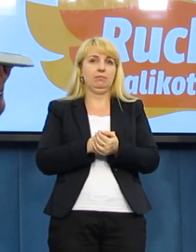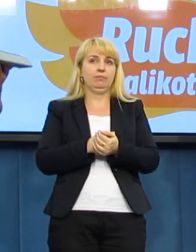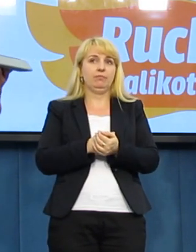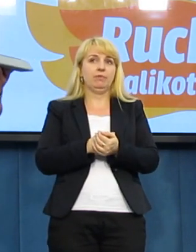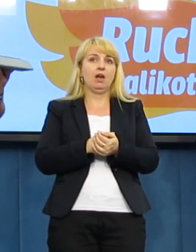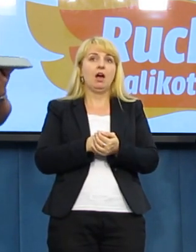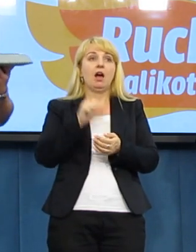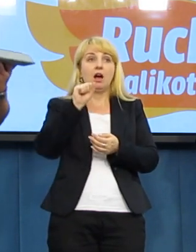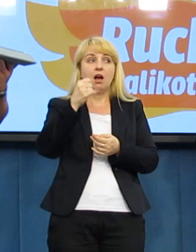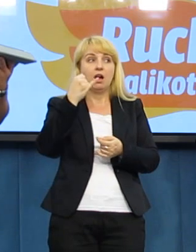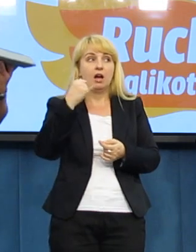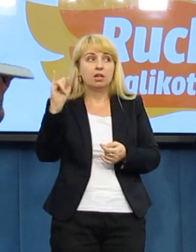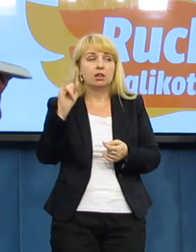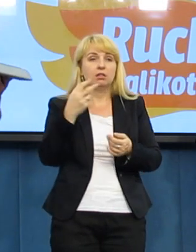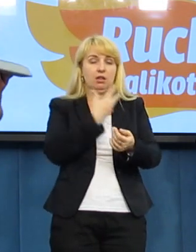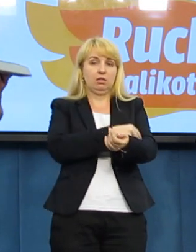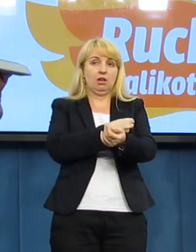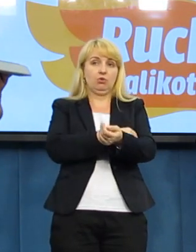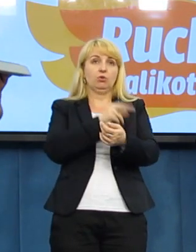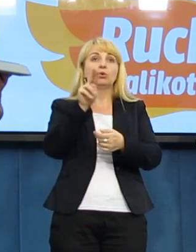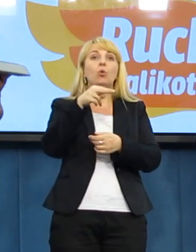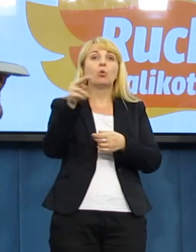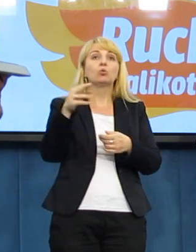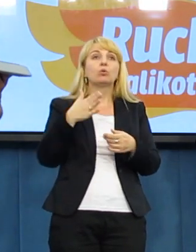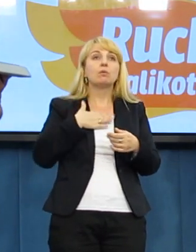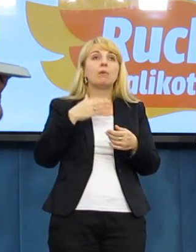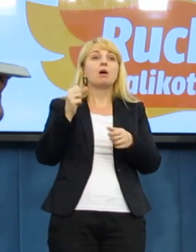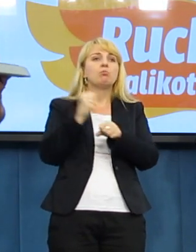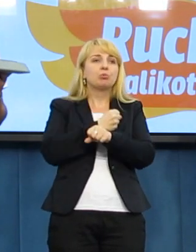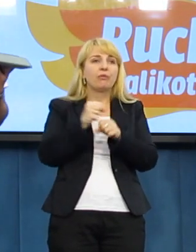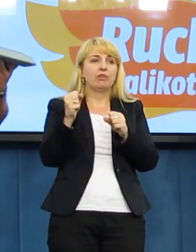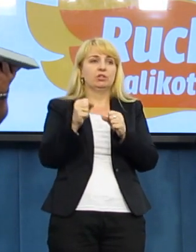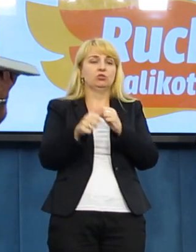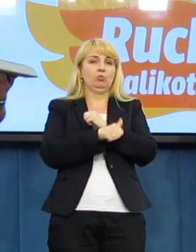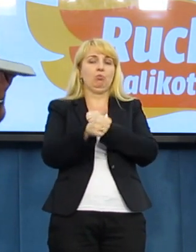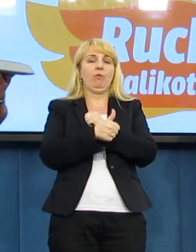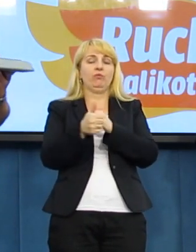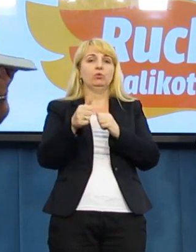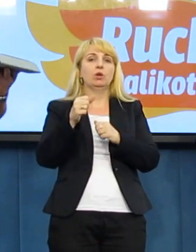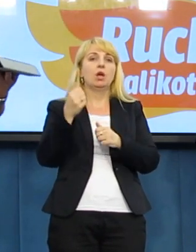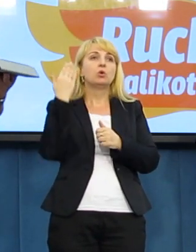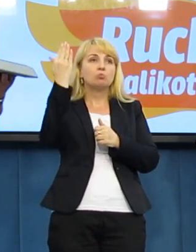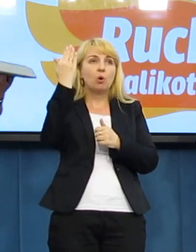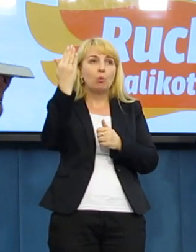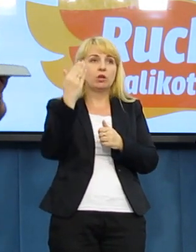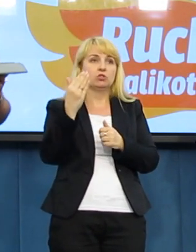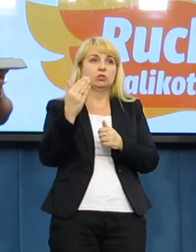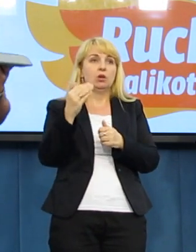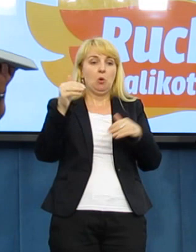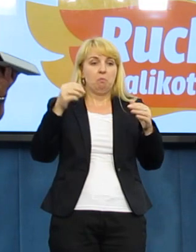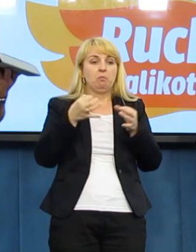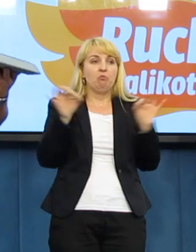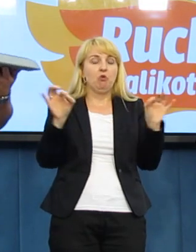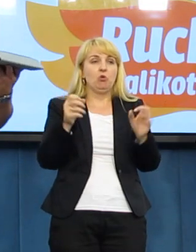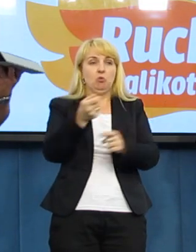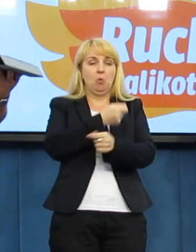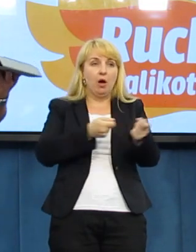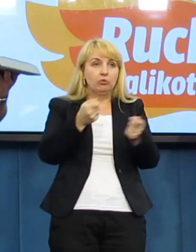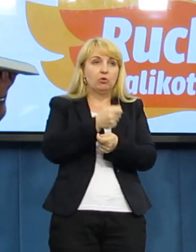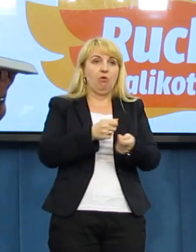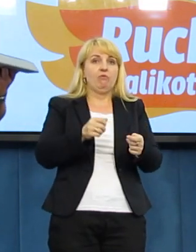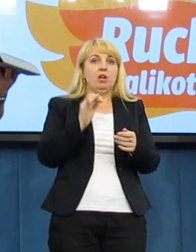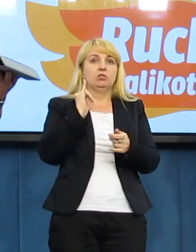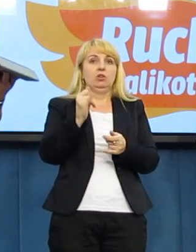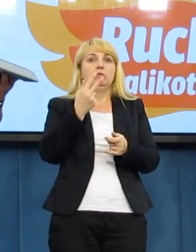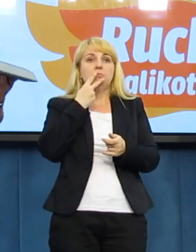A inny narkotyk, który powoduje bardzo poważne skutki społeczne, jest w obrocie handlowym. Minister jest